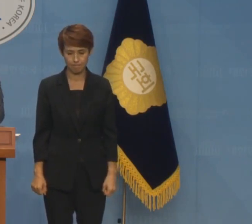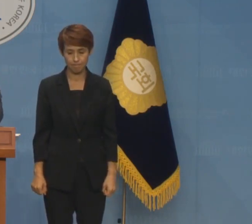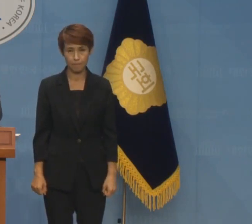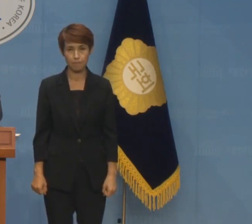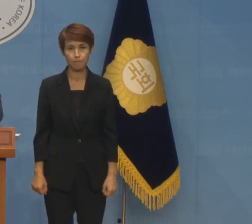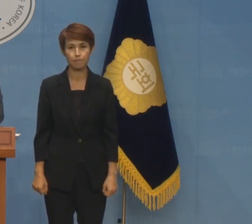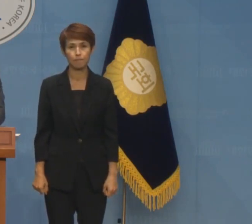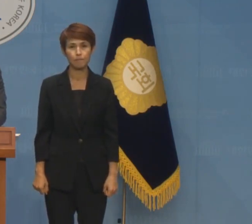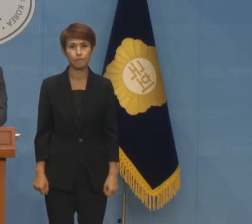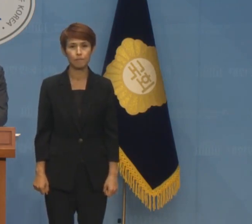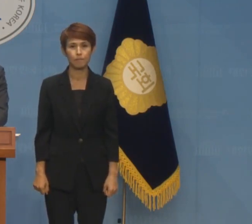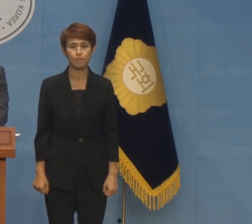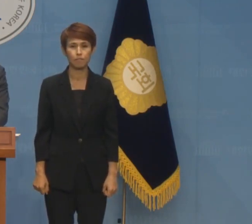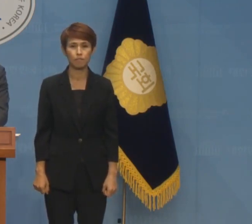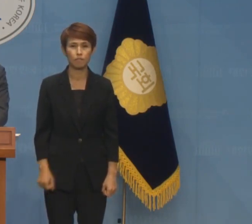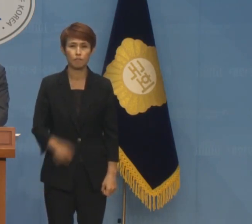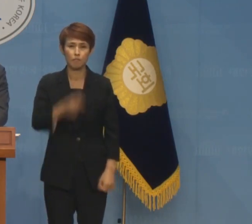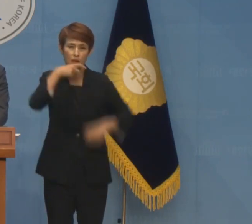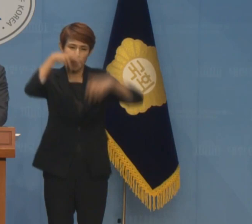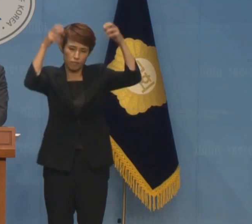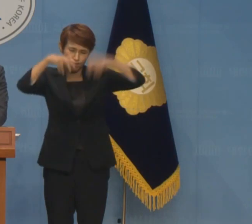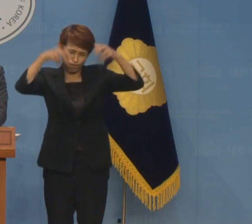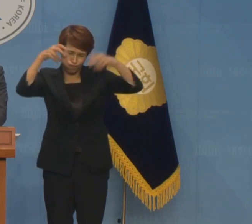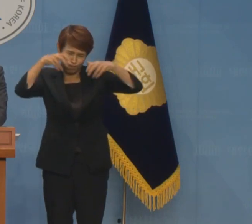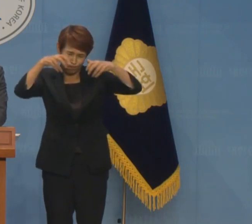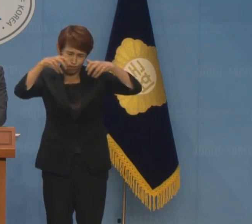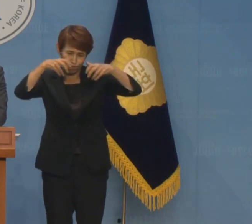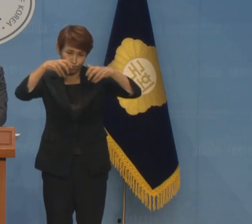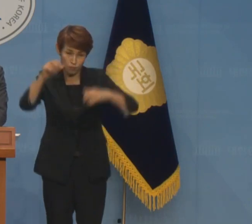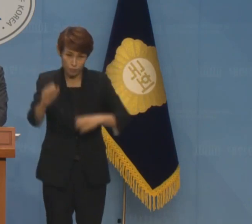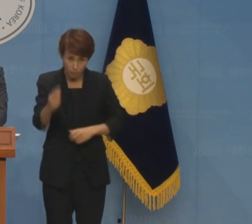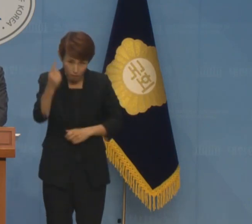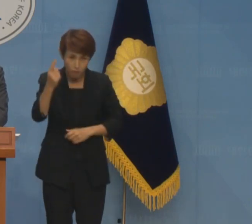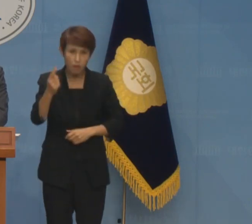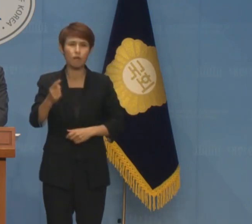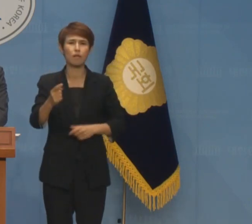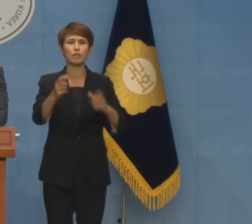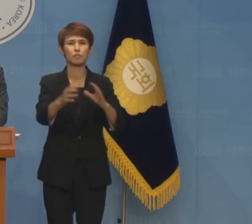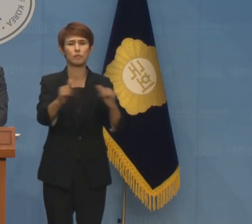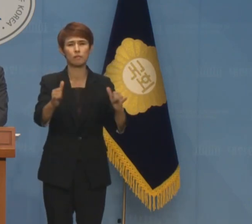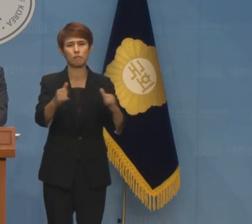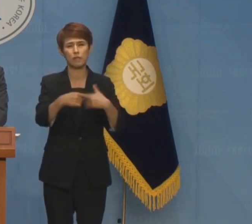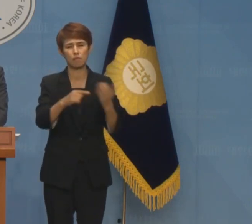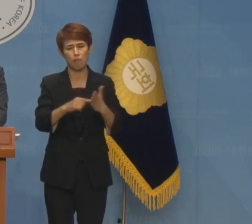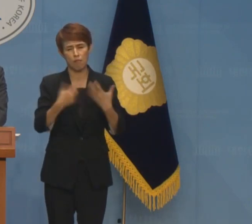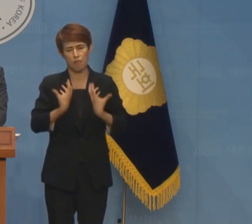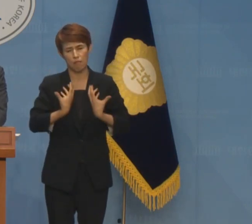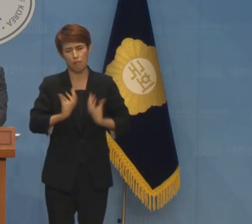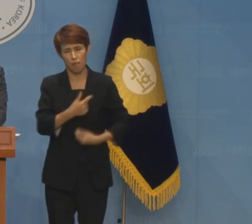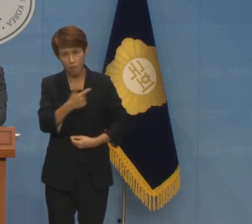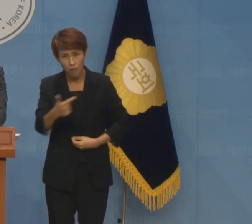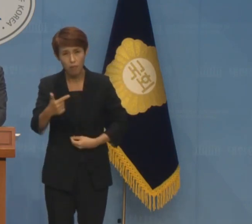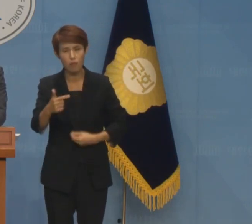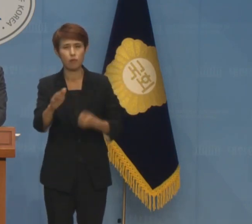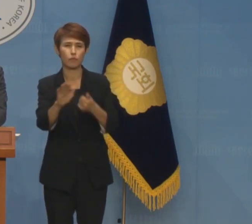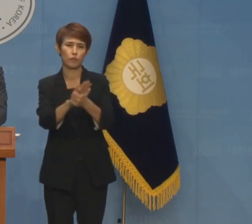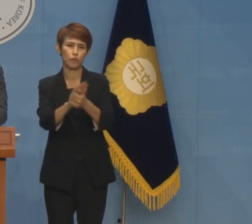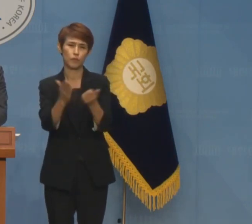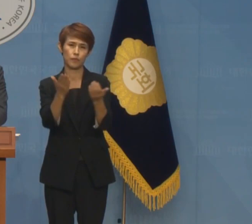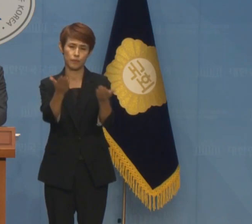또한 심각한 피해를 입어 절망하고 있는 주민께, 시민께 깊은 위례의 말씀을 드립니다.